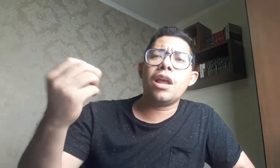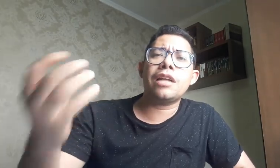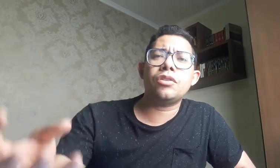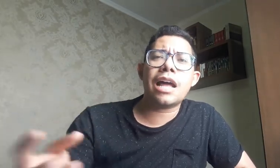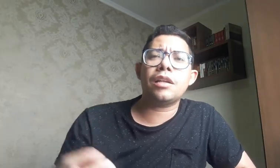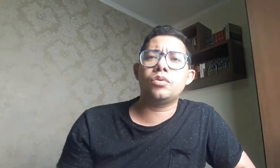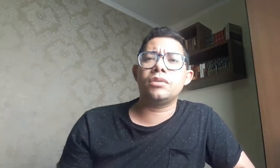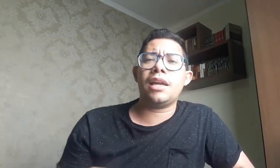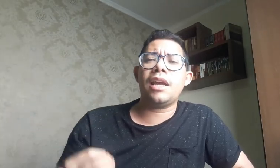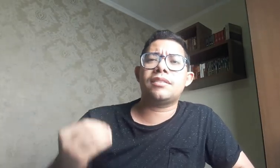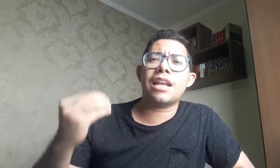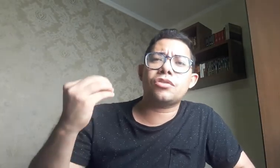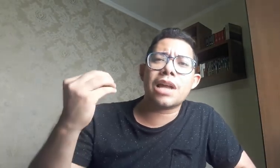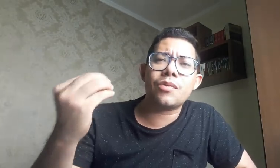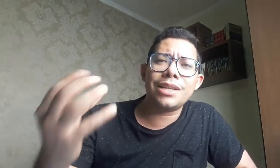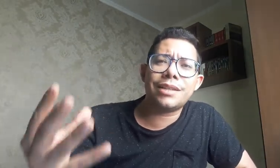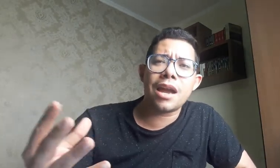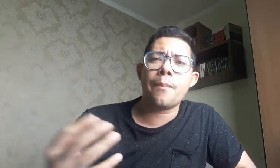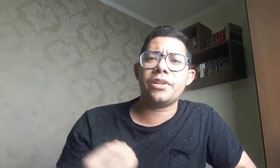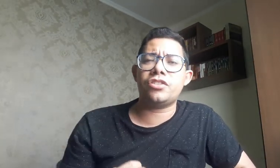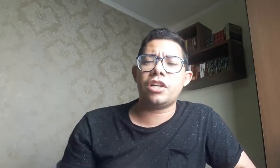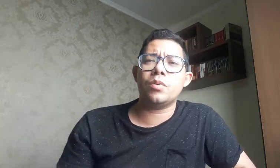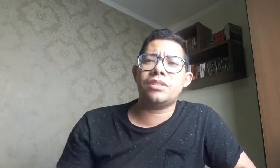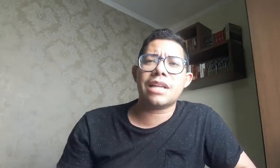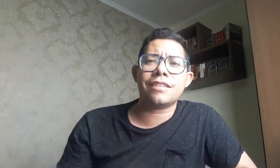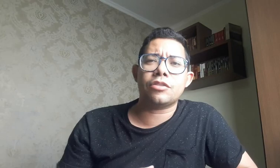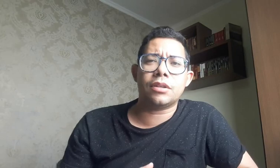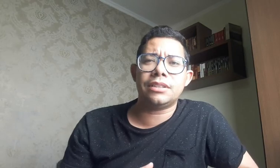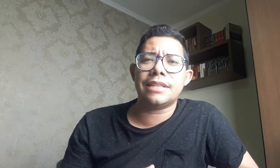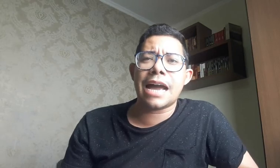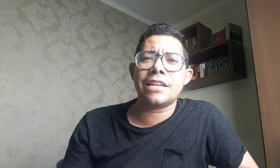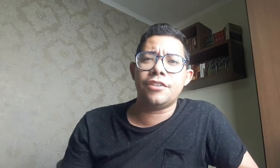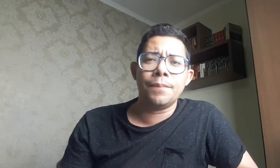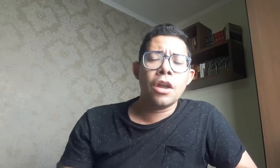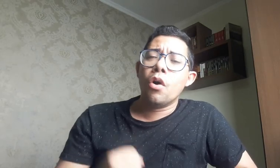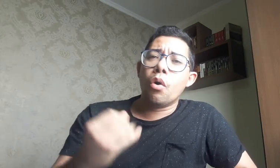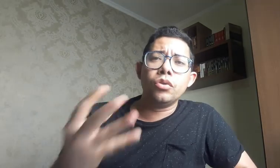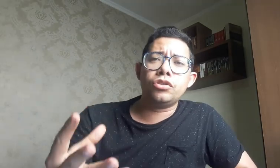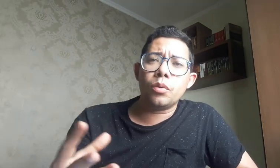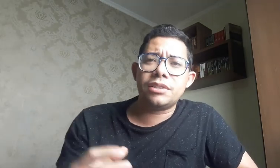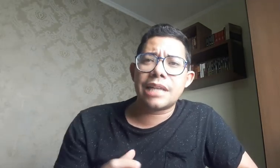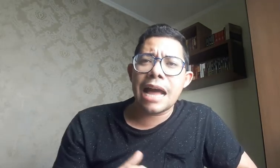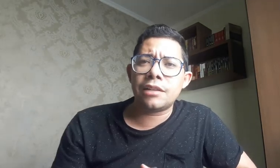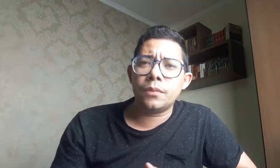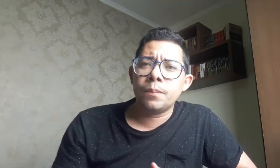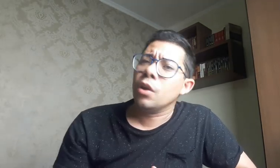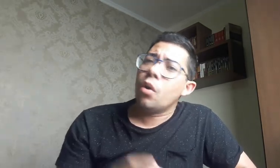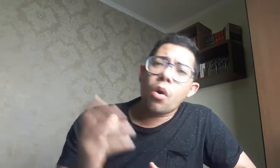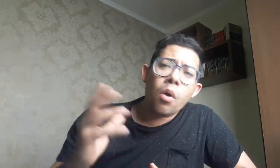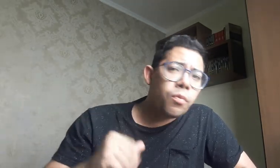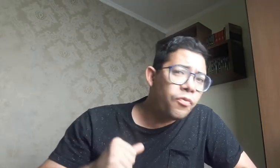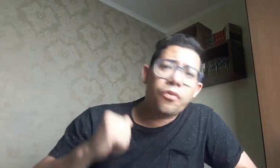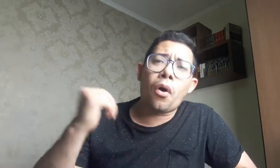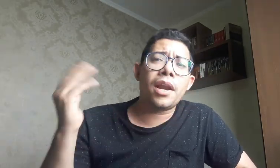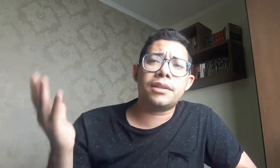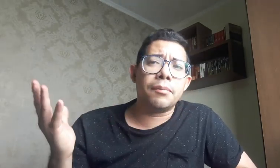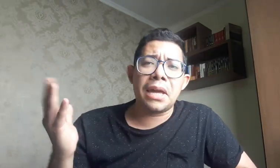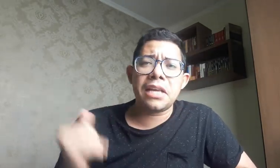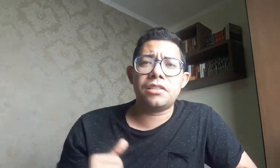relacionado à surdez, relacionado a intérprete de língua de sinais na sua cidade ou no seu estado. Ou fora também, se